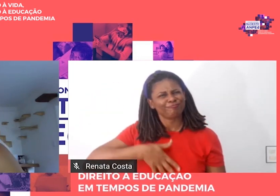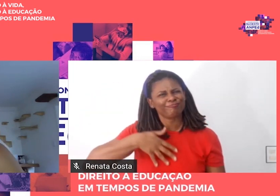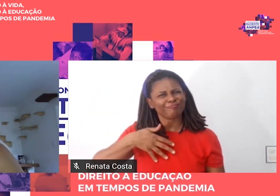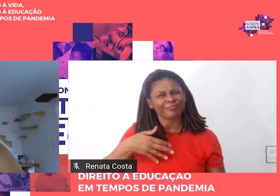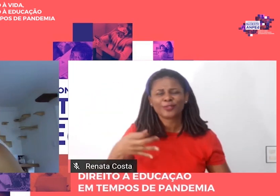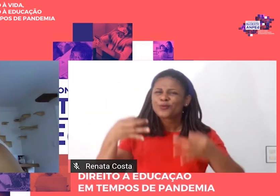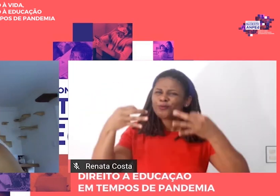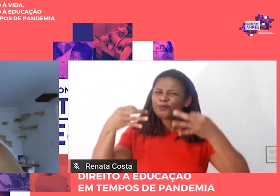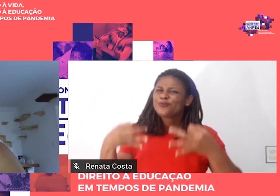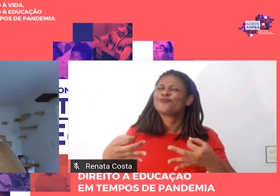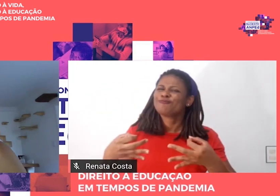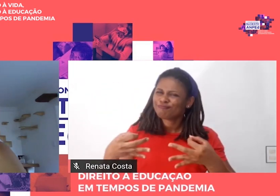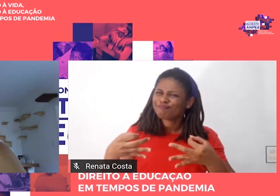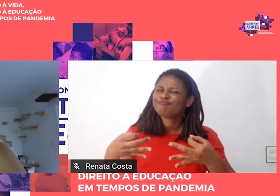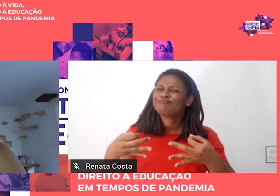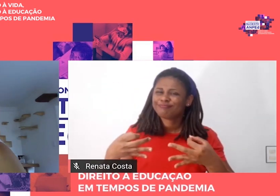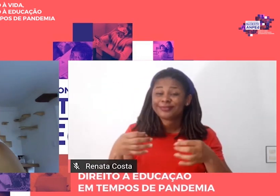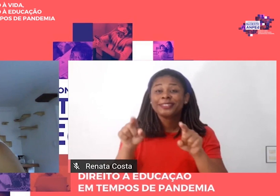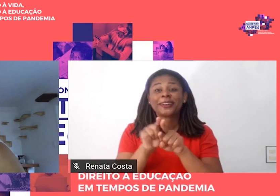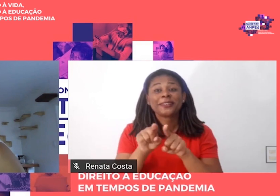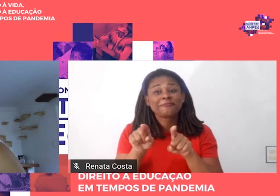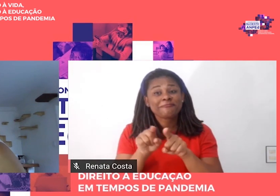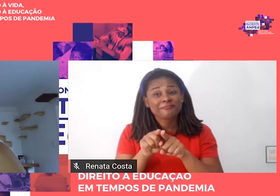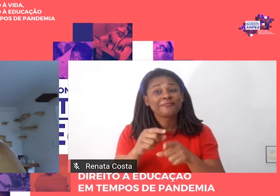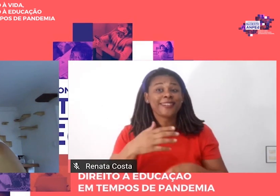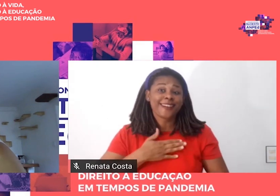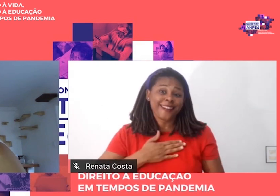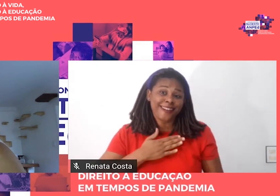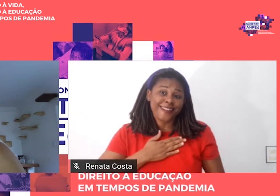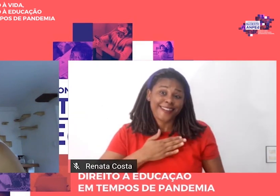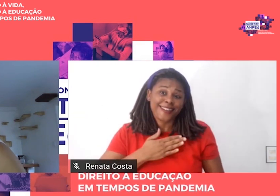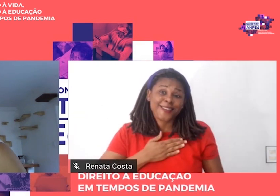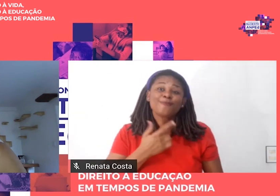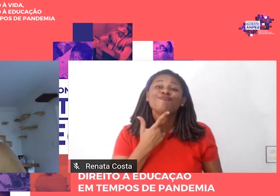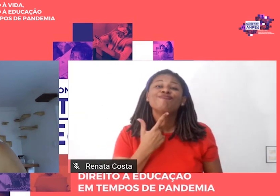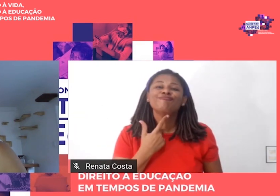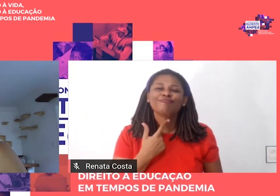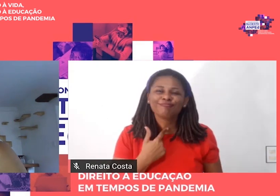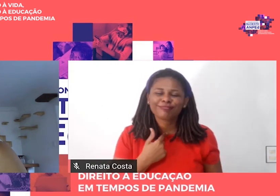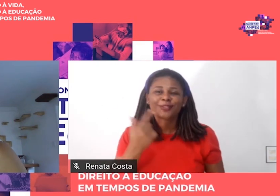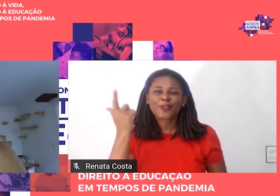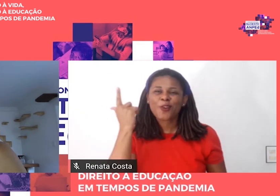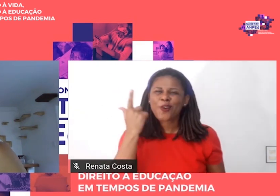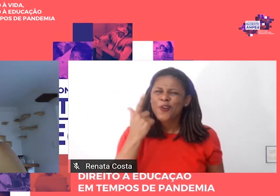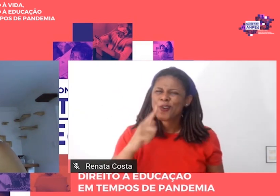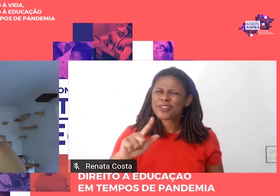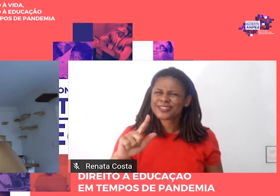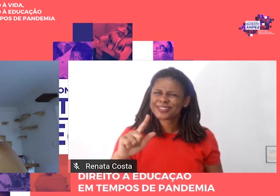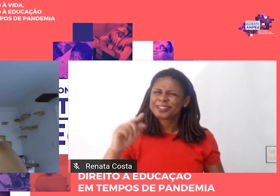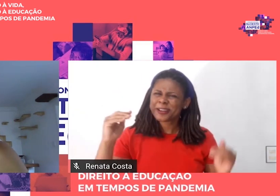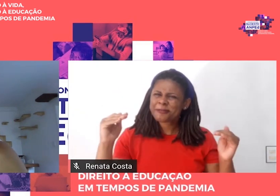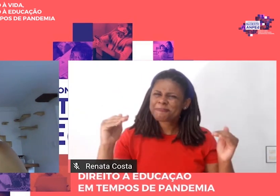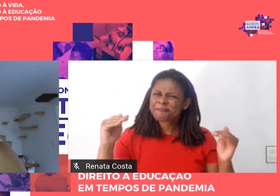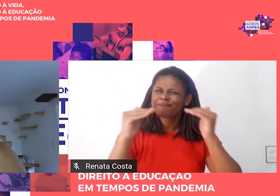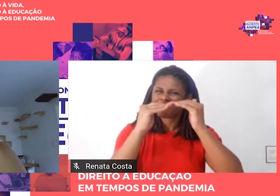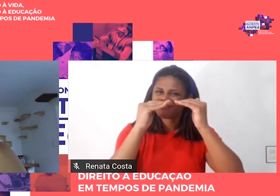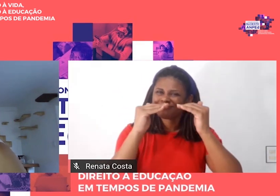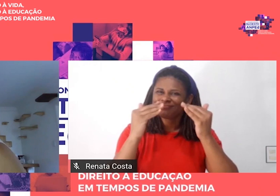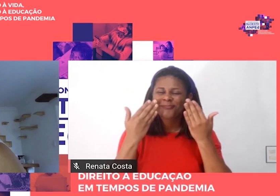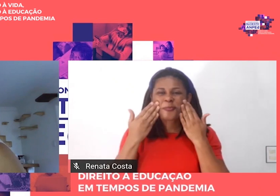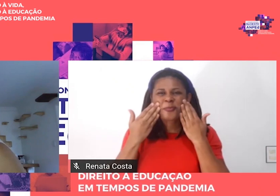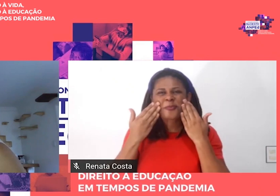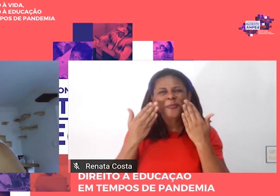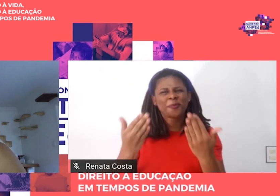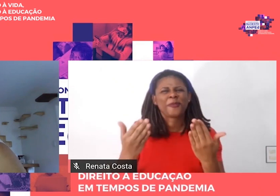que eu espero estar minimamente à altura do homenageado